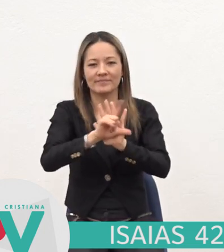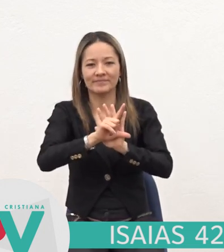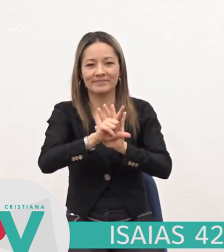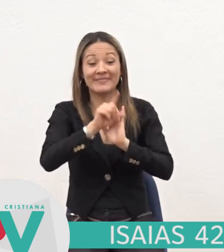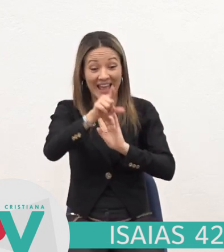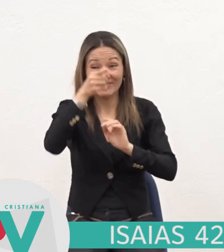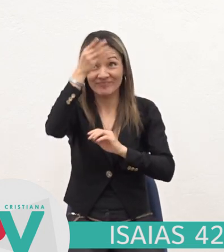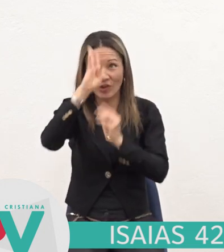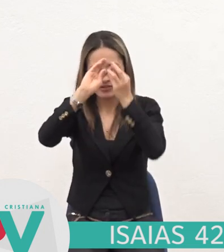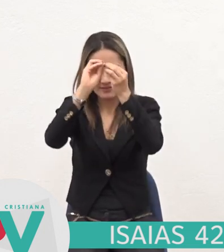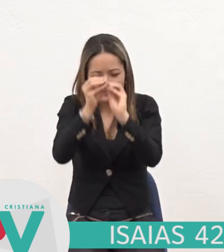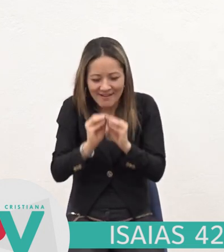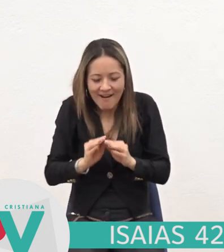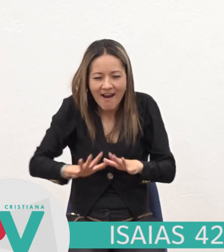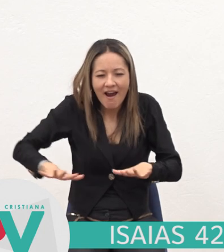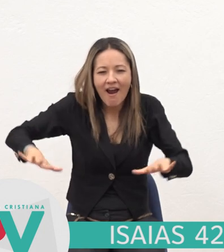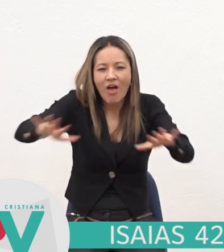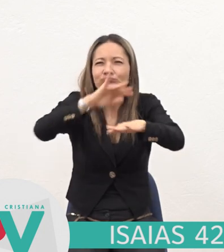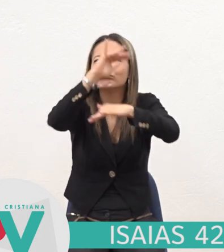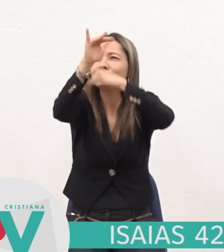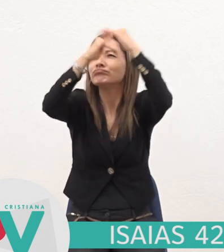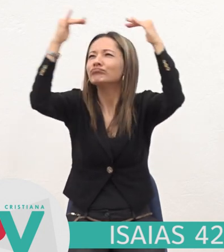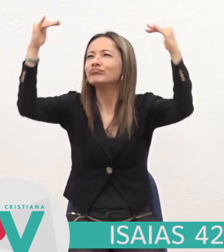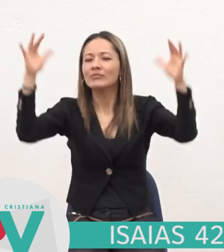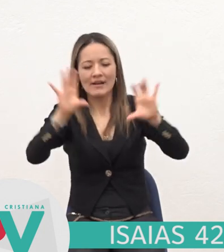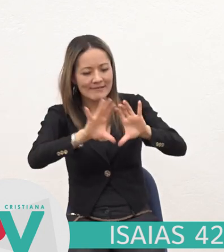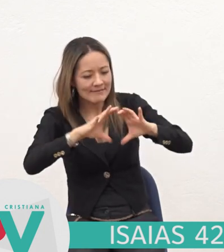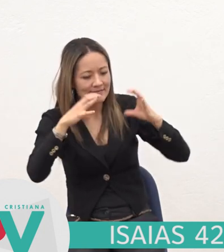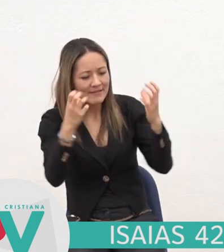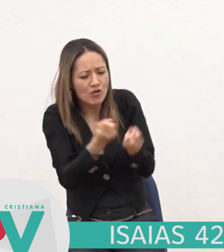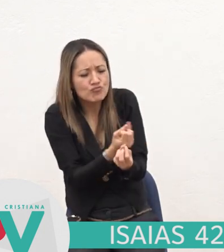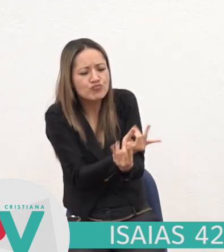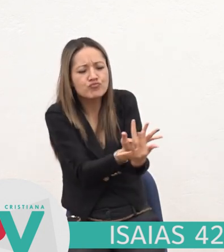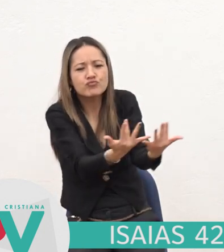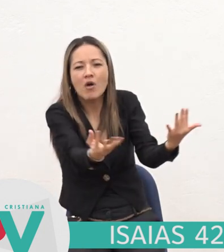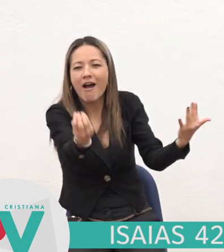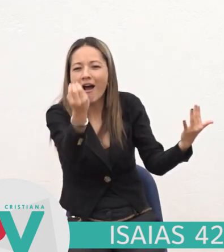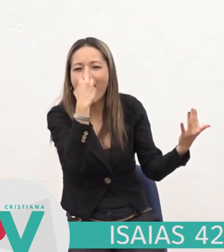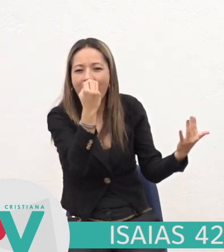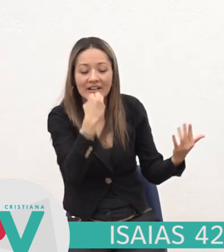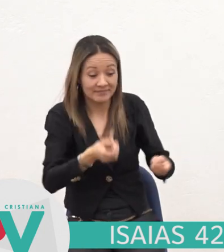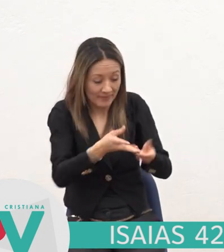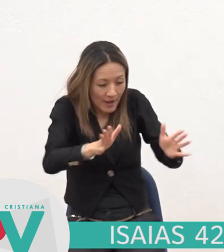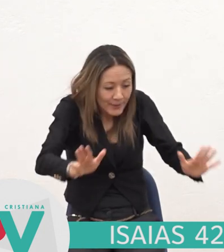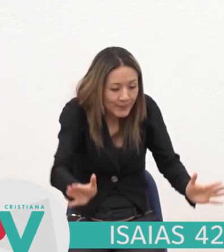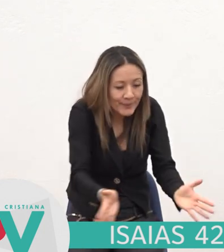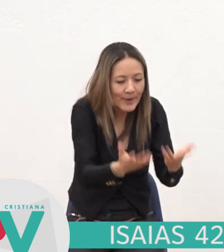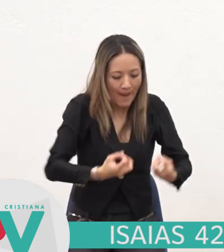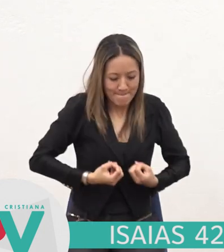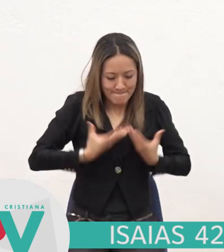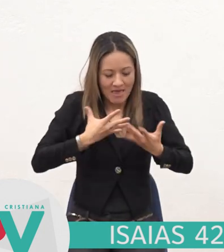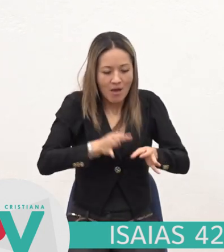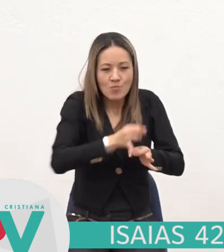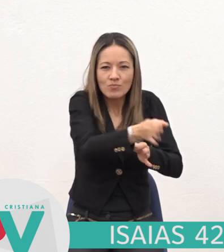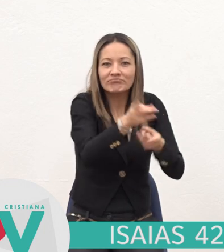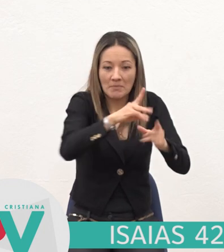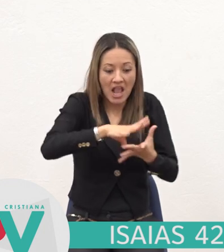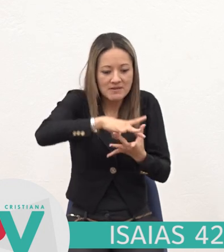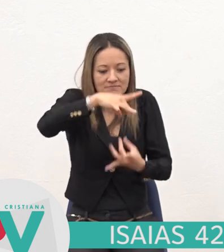El que extiende La tierra Y sus productos El que da aliento Al pueblo Que mora sobre ella Y espíritu A los que por ella andan